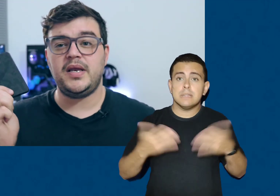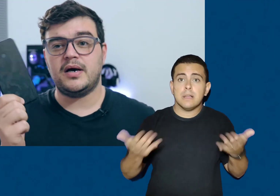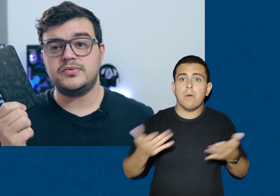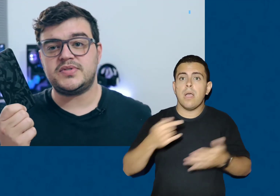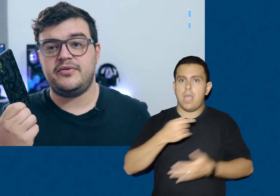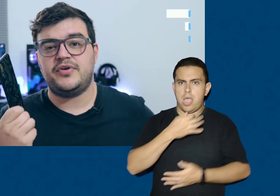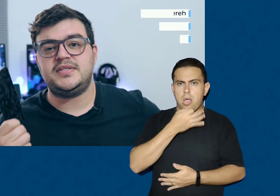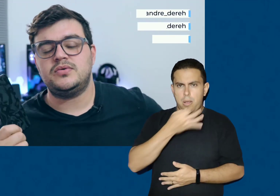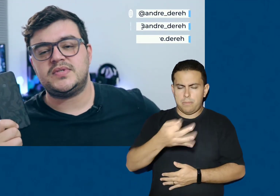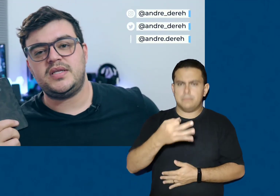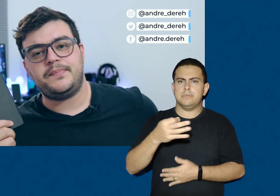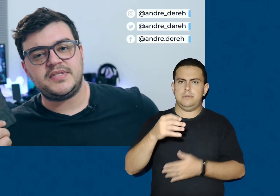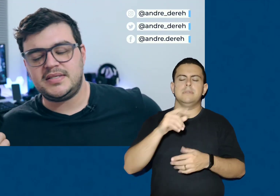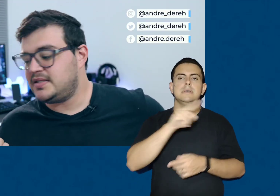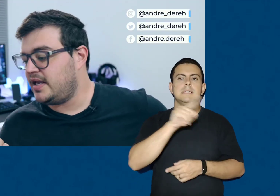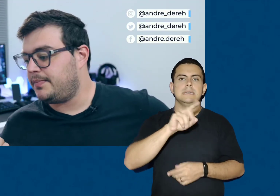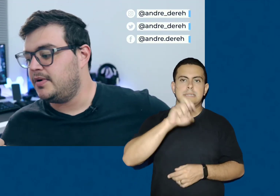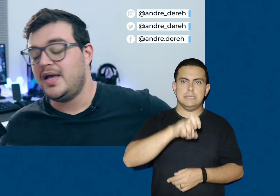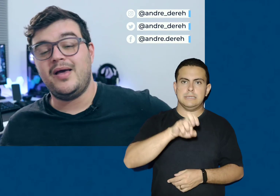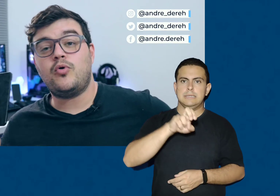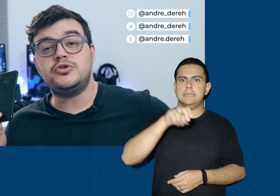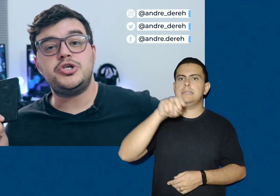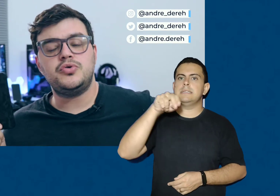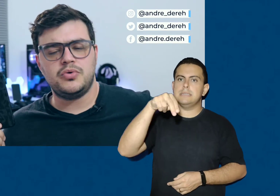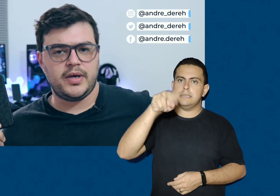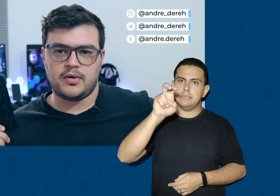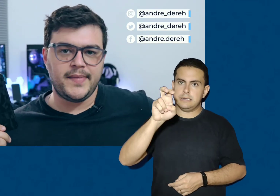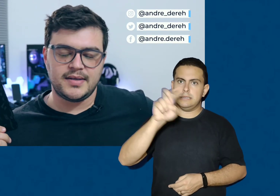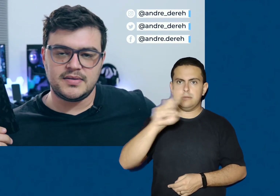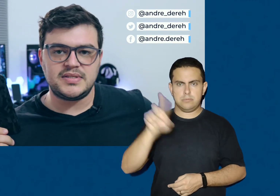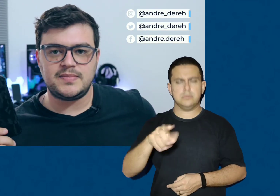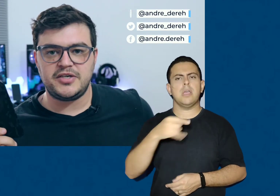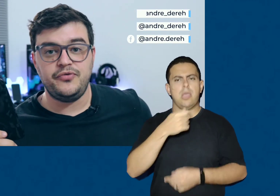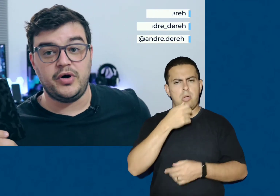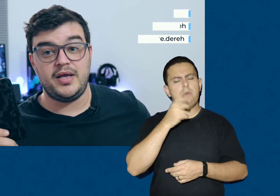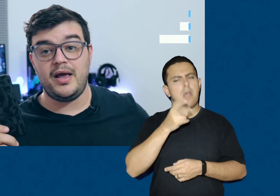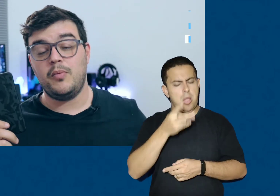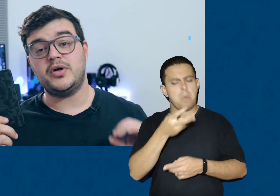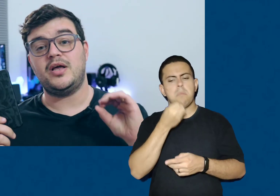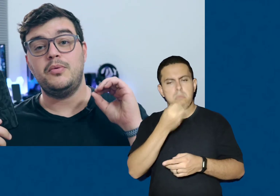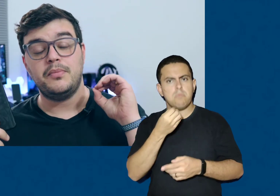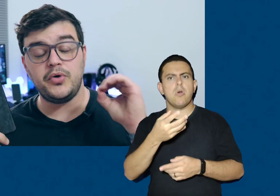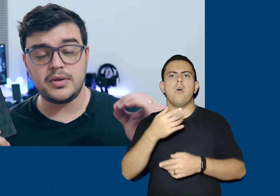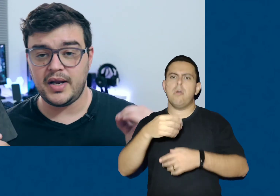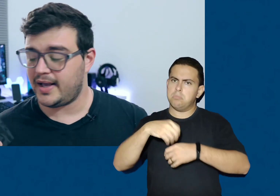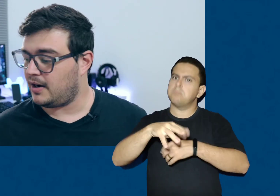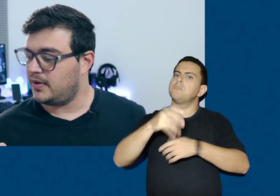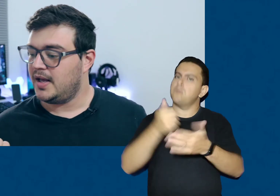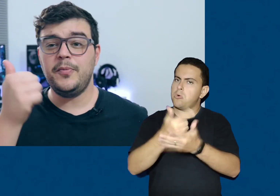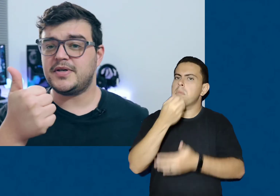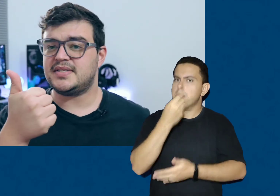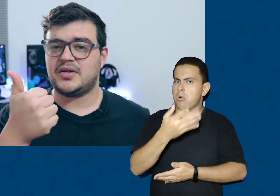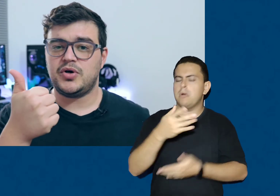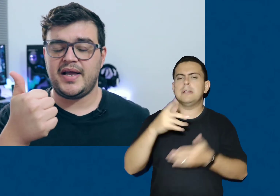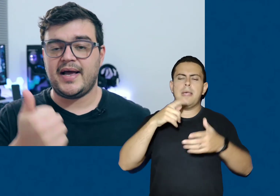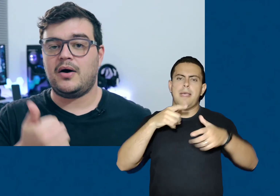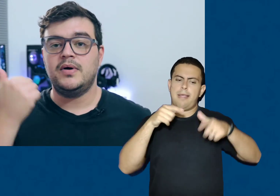opinião do Zenfone 5Z depois desse tempo, eu continuo recomendando esse smartphone, é um modelo muito legal, tem um processador legal,